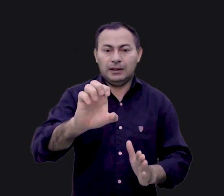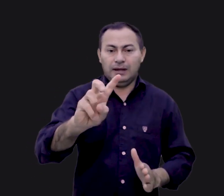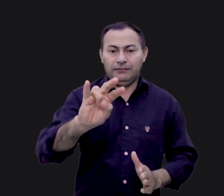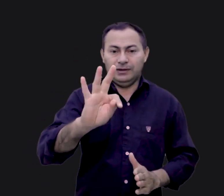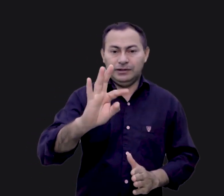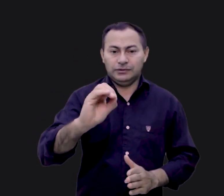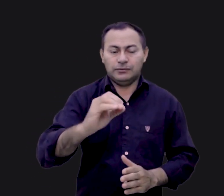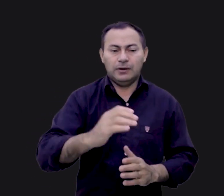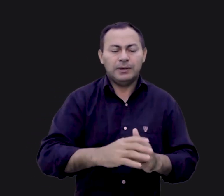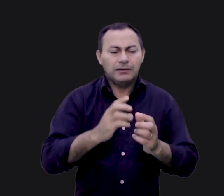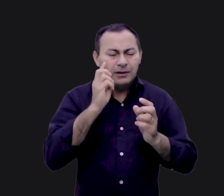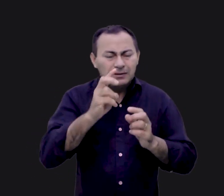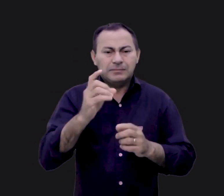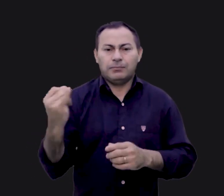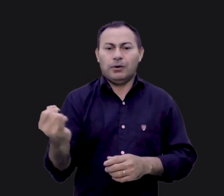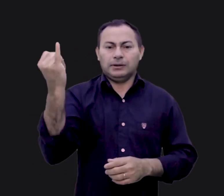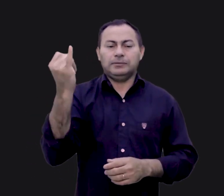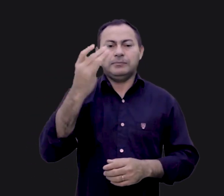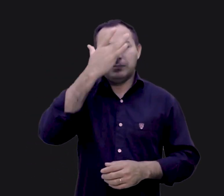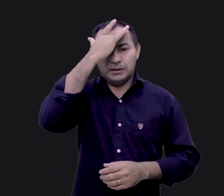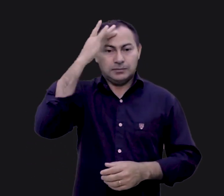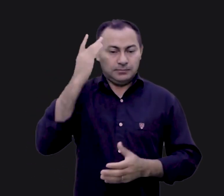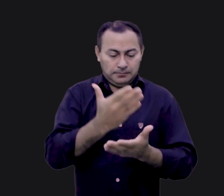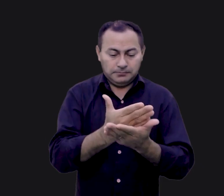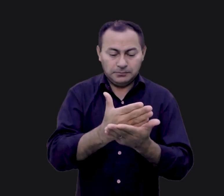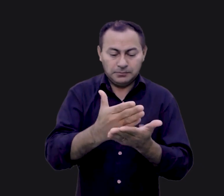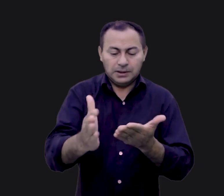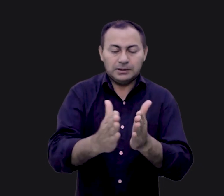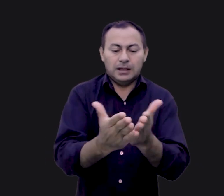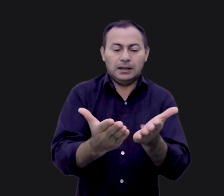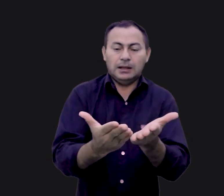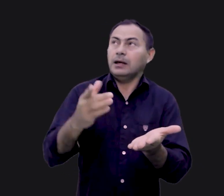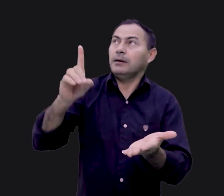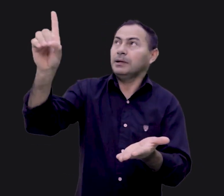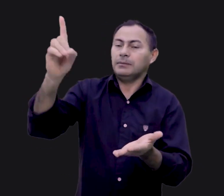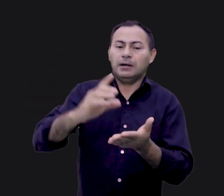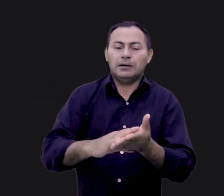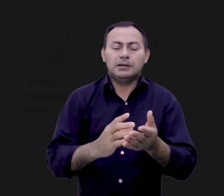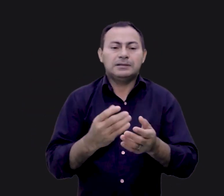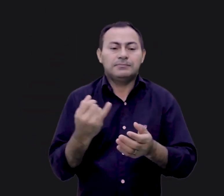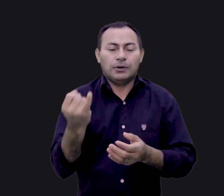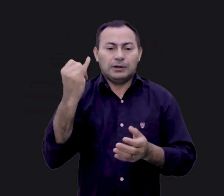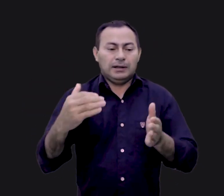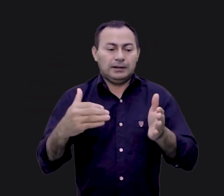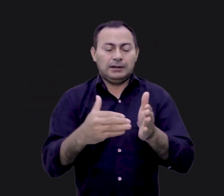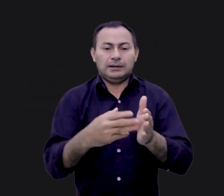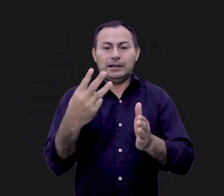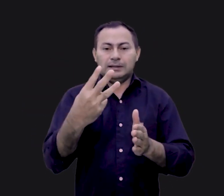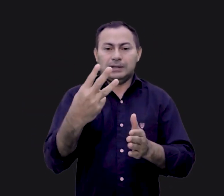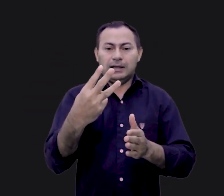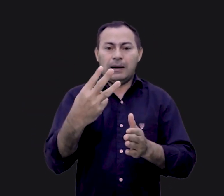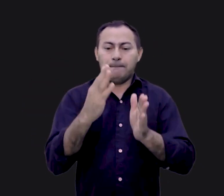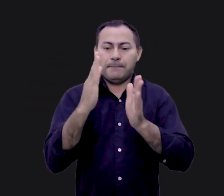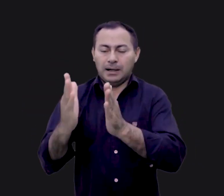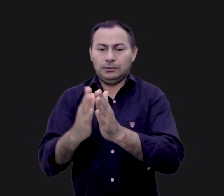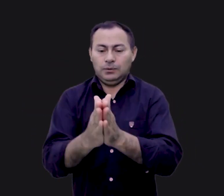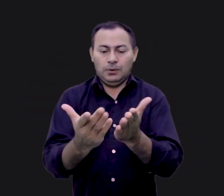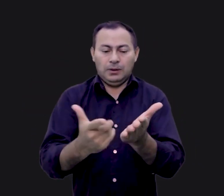estas pessoas que começam a ler a Bíblia o fazem muito bem até chegar à última terça parte do livro de Êxodo. Quando chegam nas especificações do